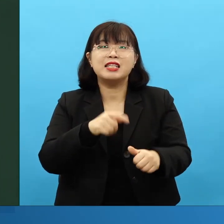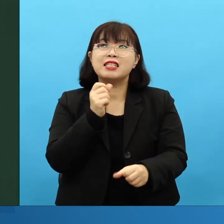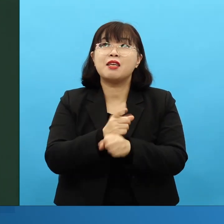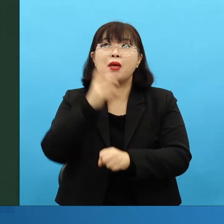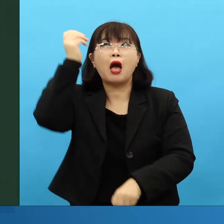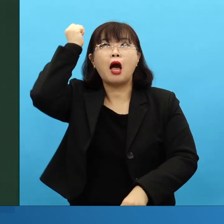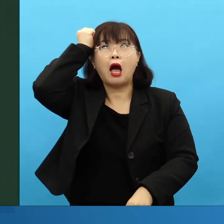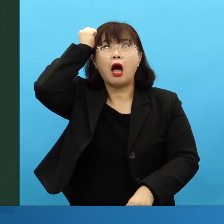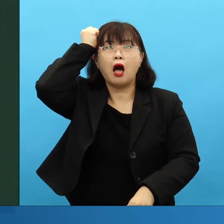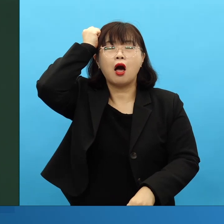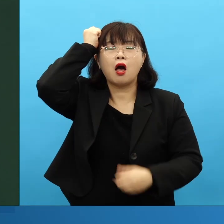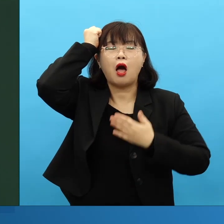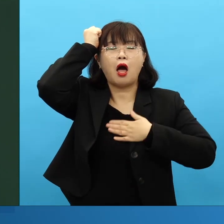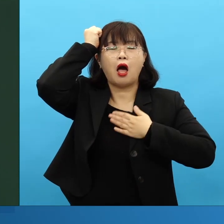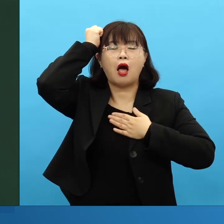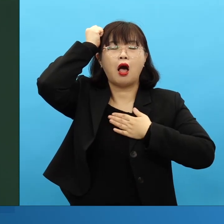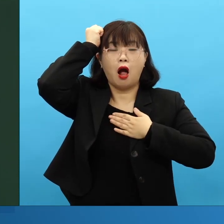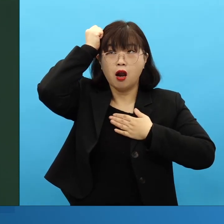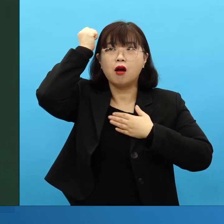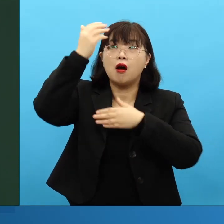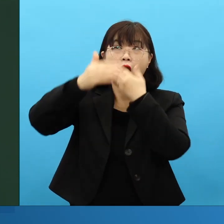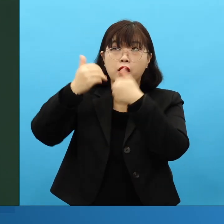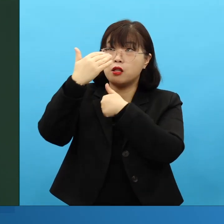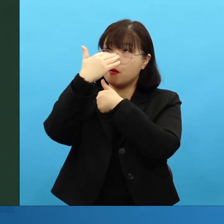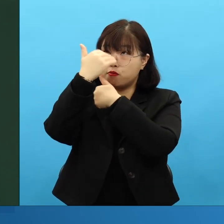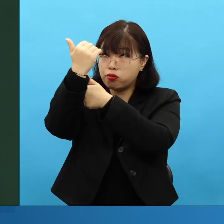피 바른 날, 애급은 무너졌습니다.